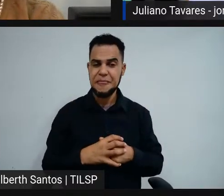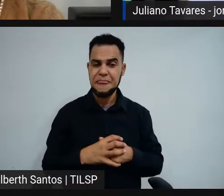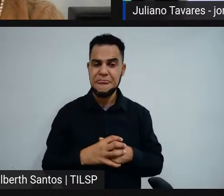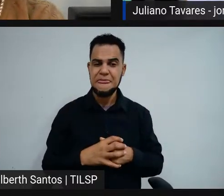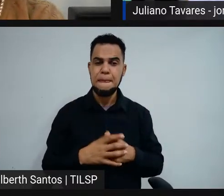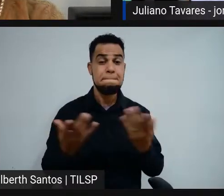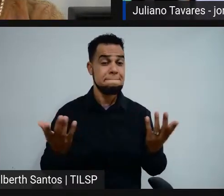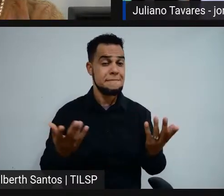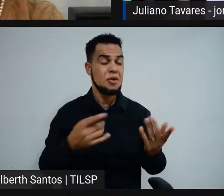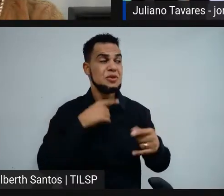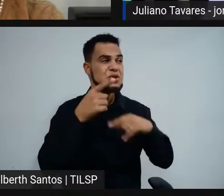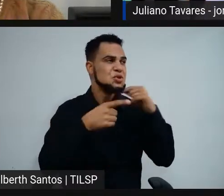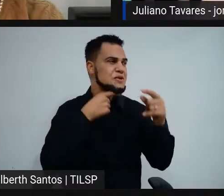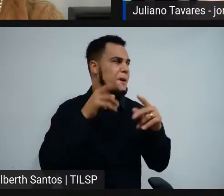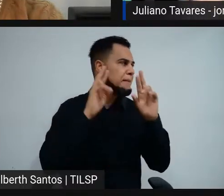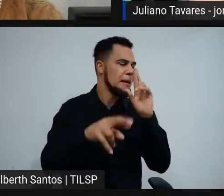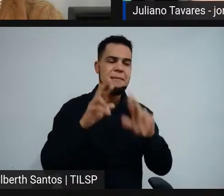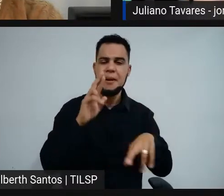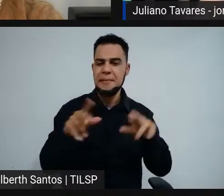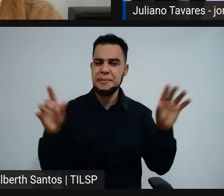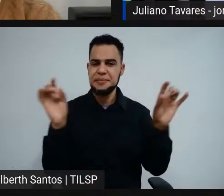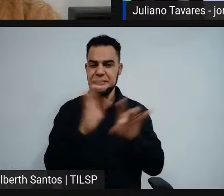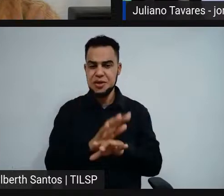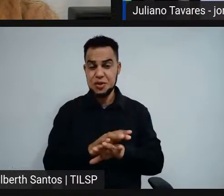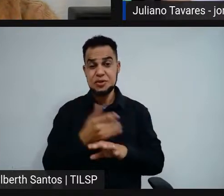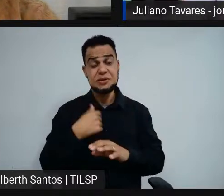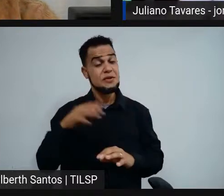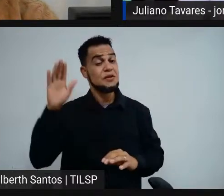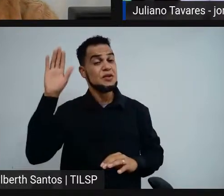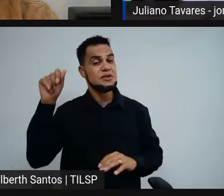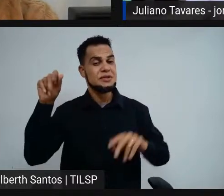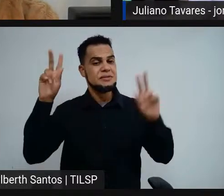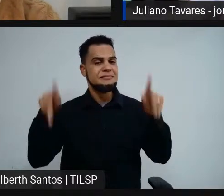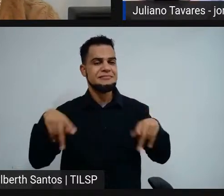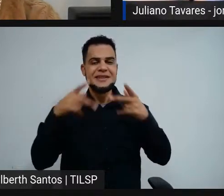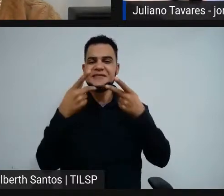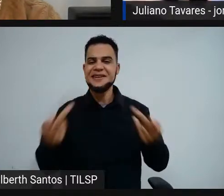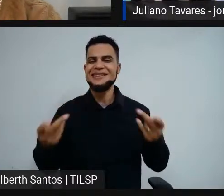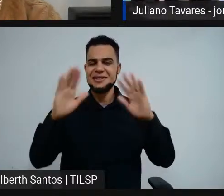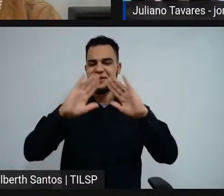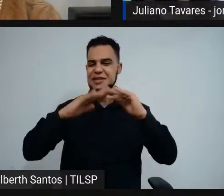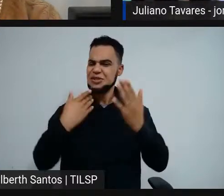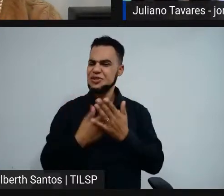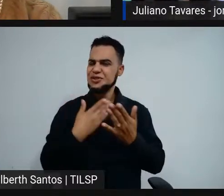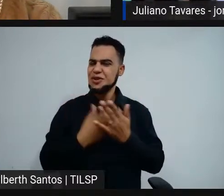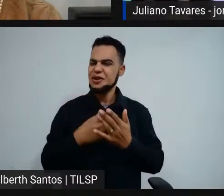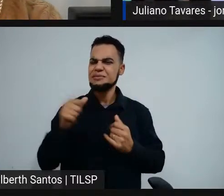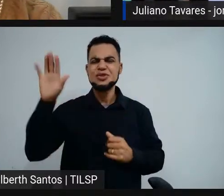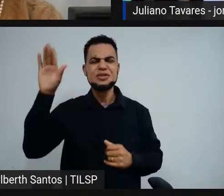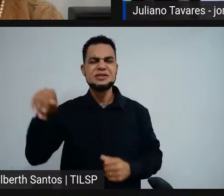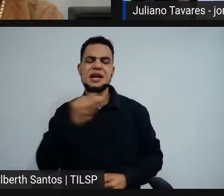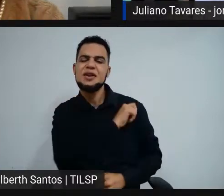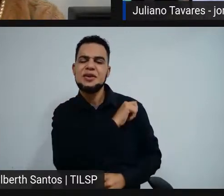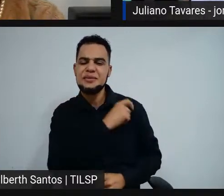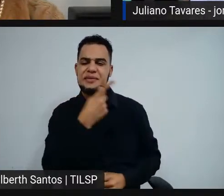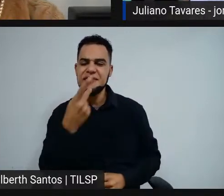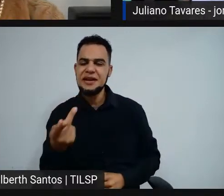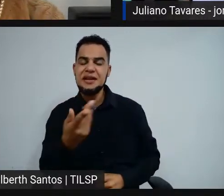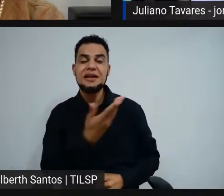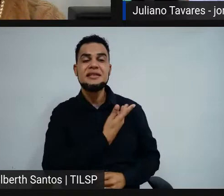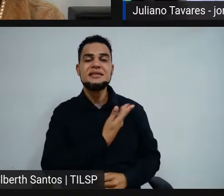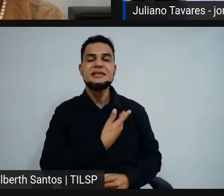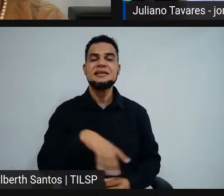sanadas as minhas dúvidas, vou chamar alguém aqui, né? É melhor para falar de escola, de estudante, a gente tem que chamar um estudante para falar, né? Cadê a nossa amiga